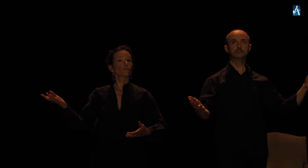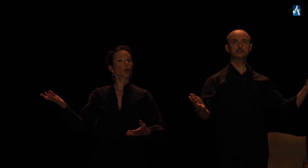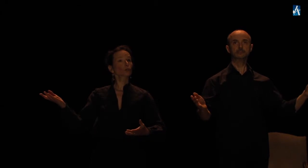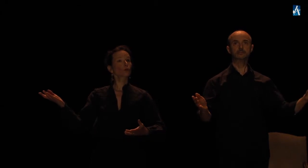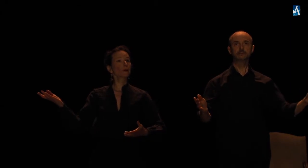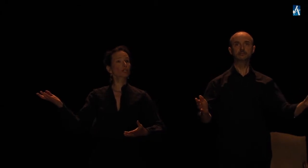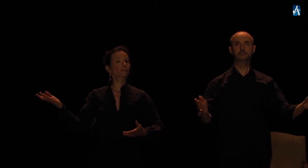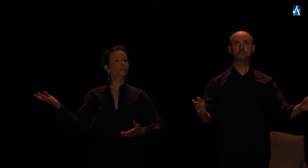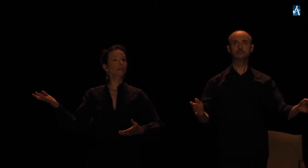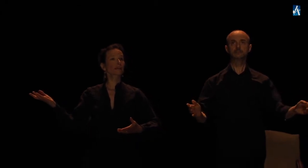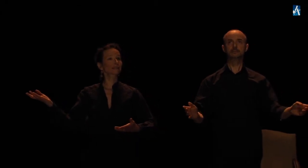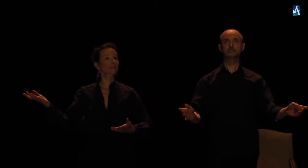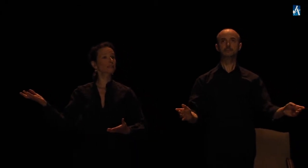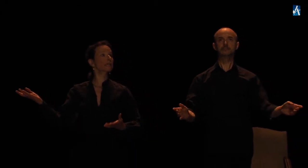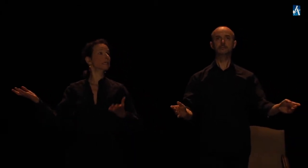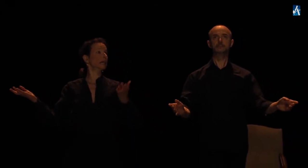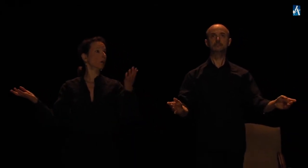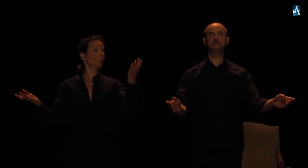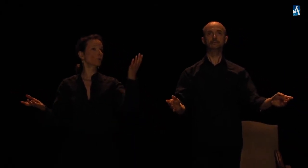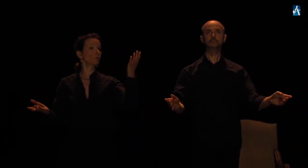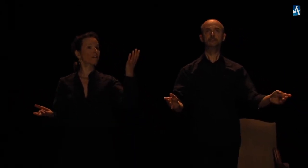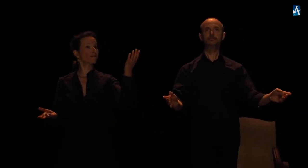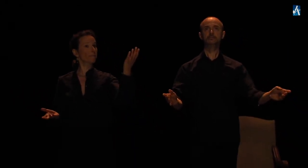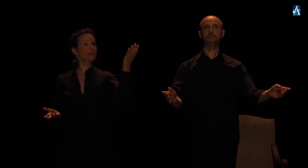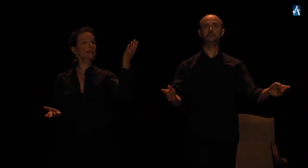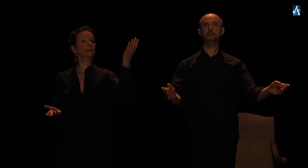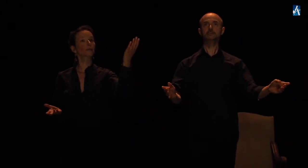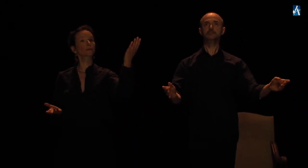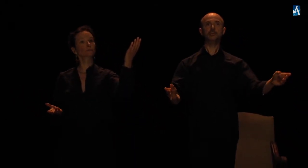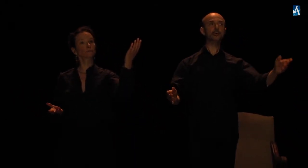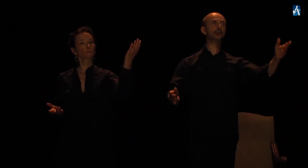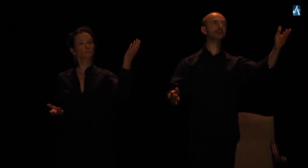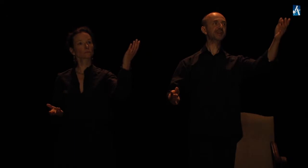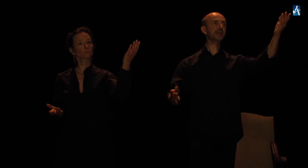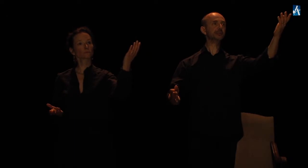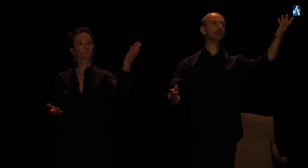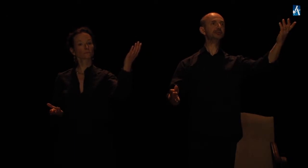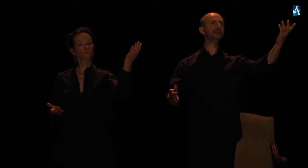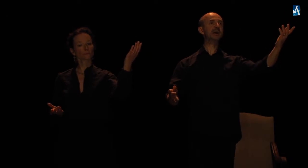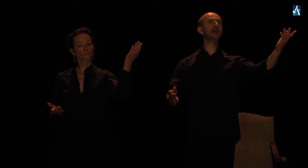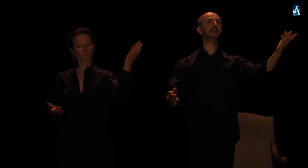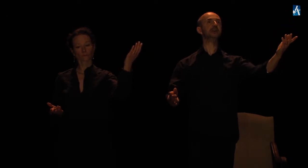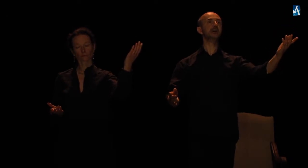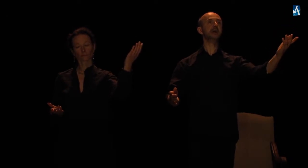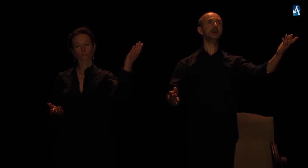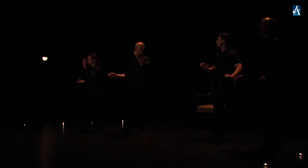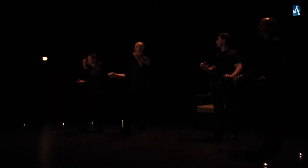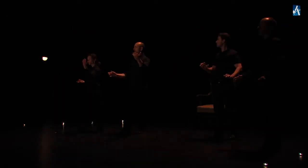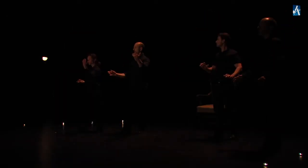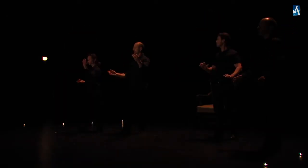Votre majesté, sire, a connu ma famille ! Ursin de Cunisberg, De qui